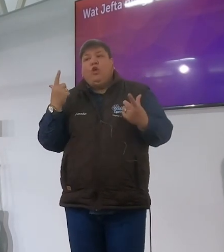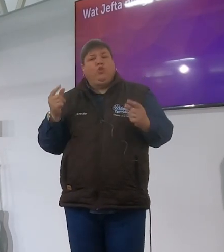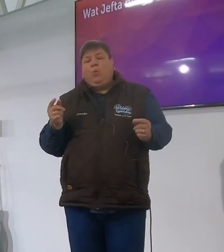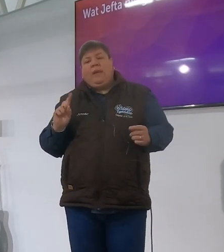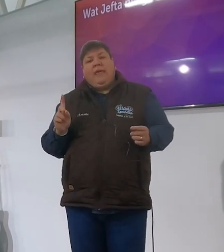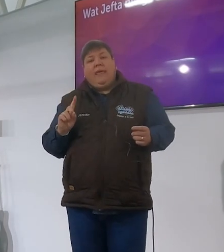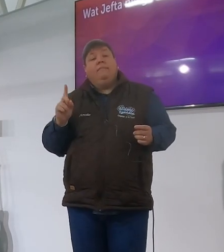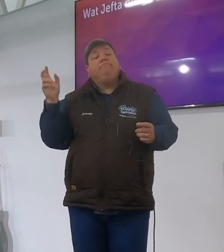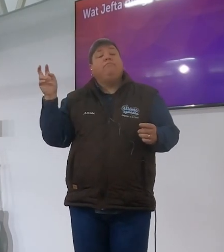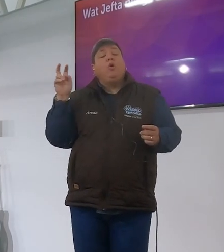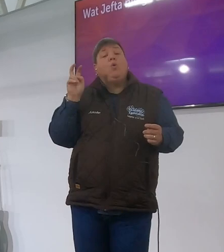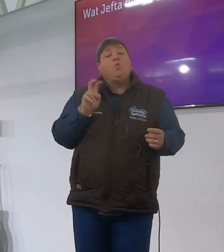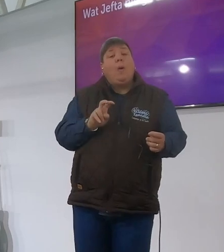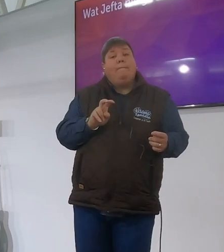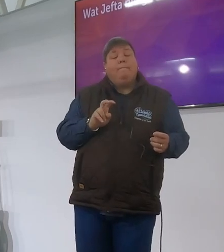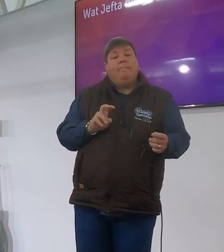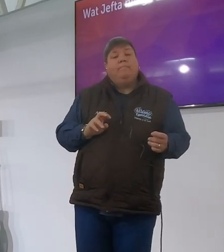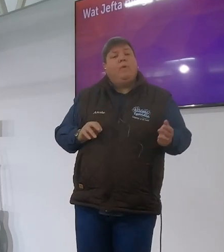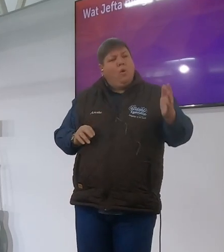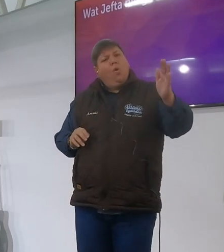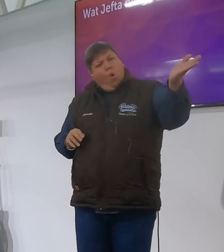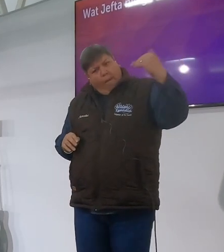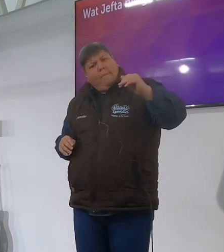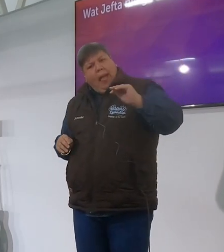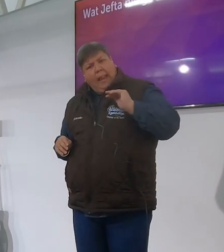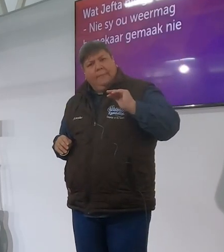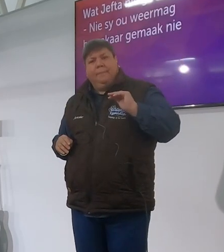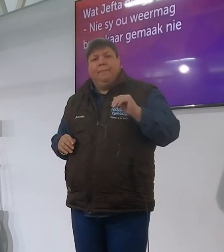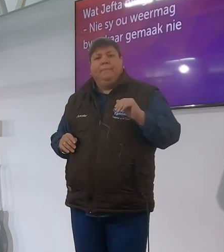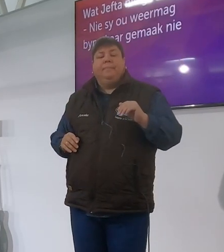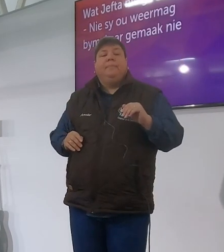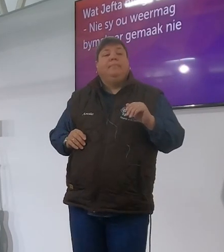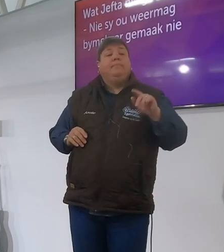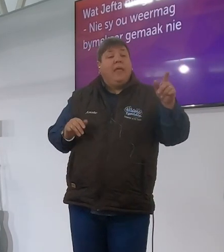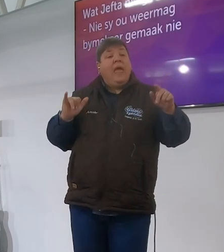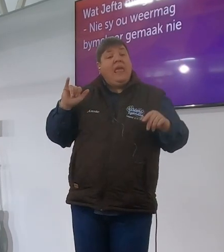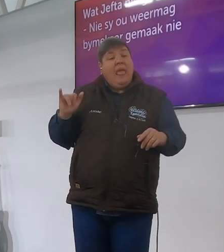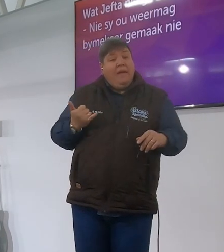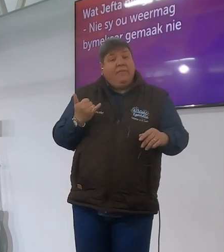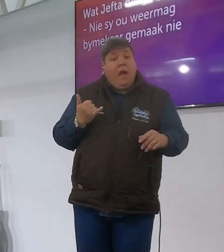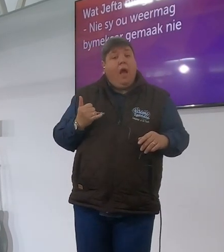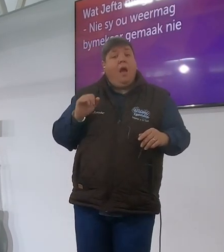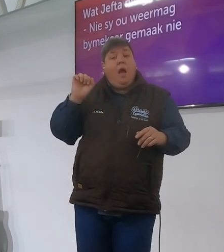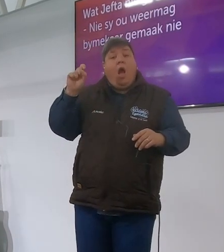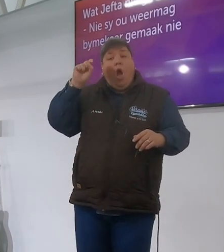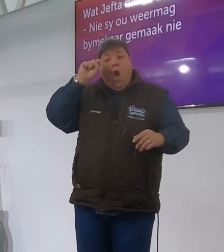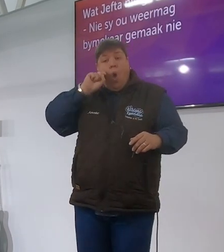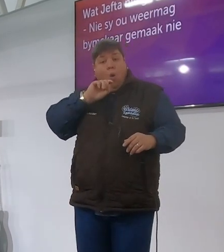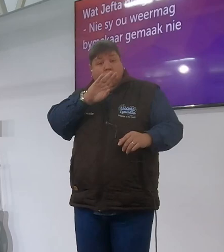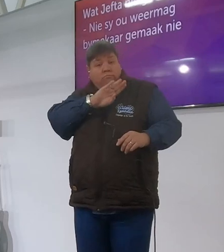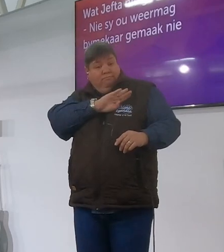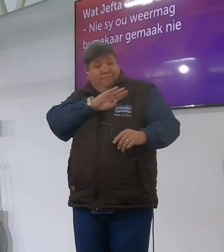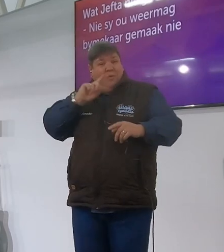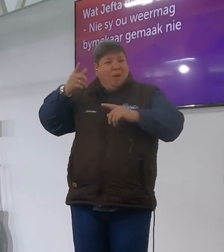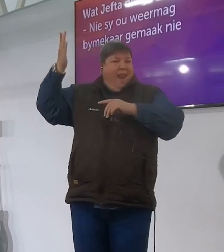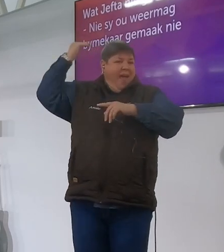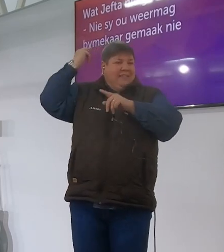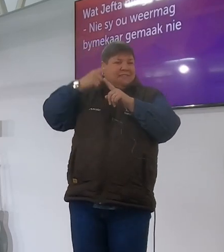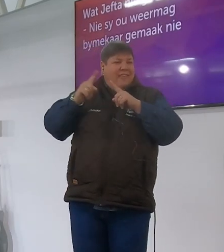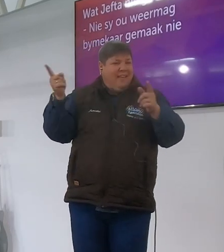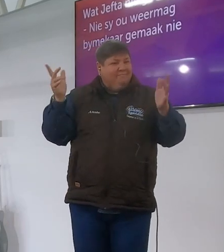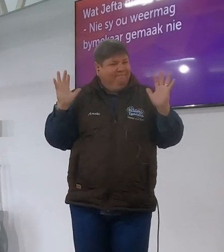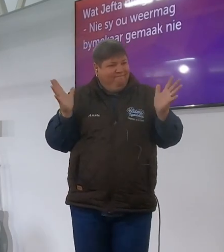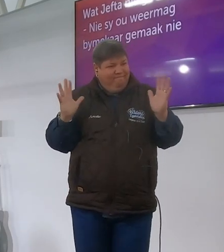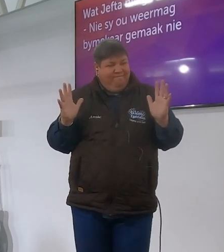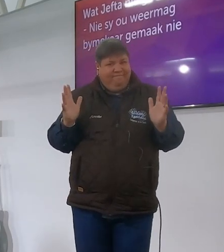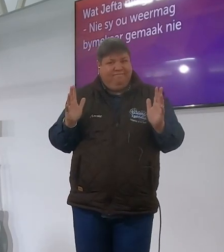gedoen het nie hy het nou om toe gekom en gesê Jefta kom help ons hy het nie dadelijk sy ouweermacht wat ons laatst week oor gepraat het by mekaar gemaakt het